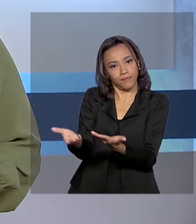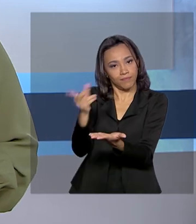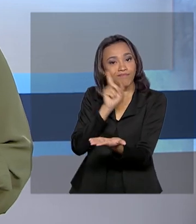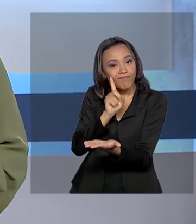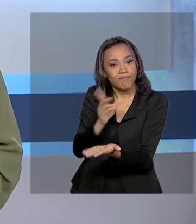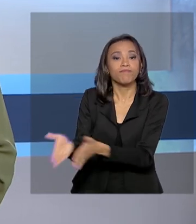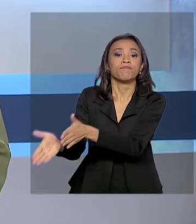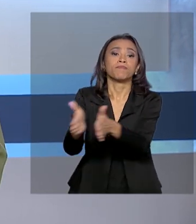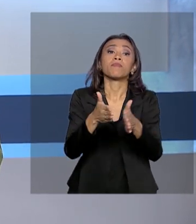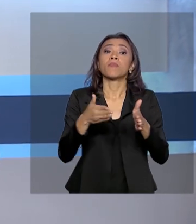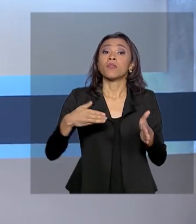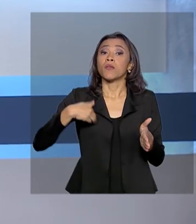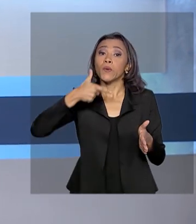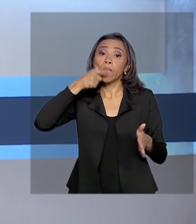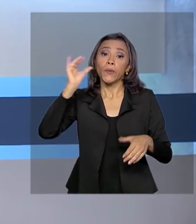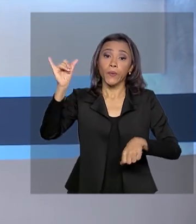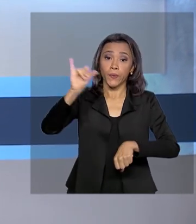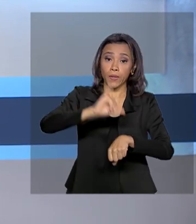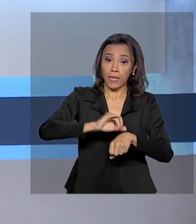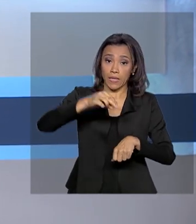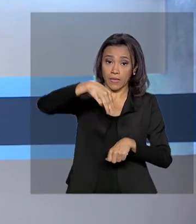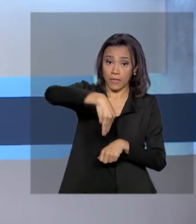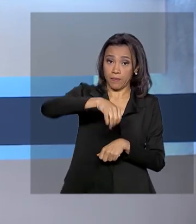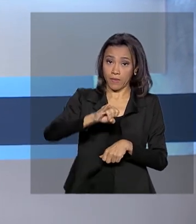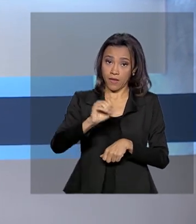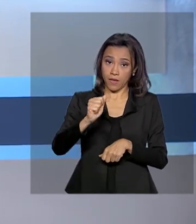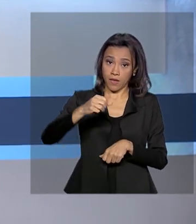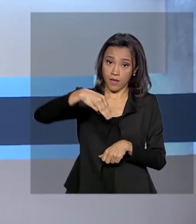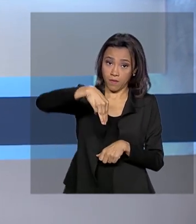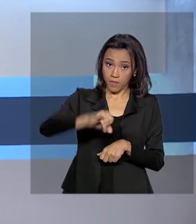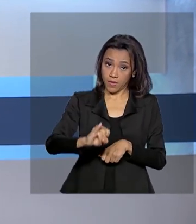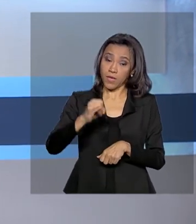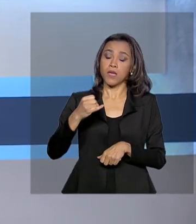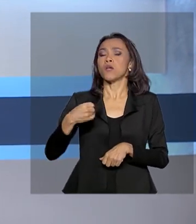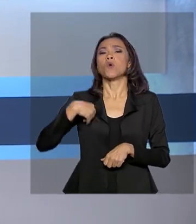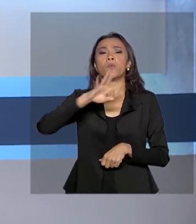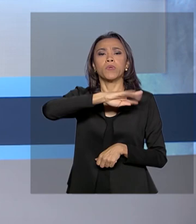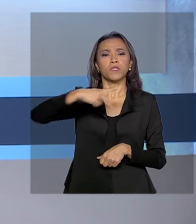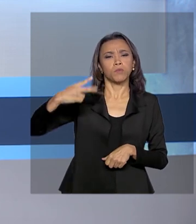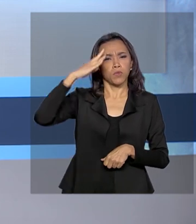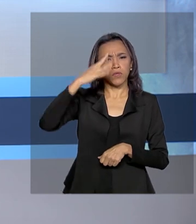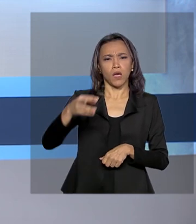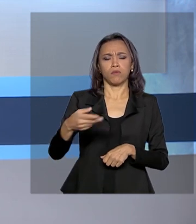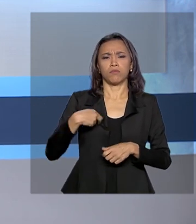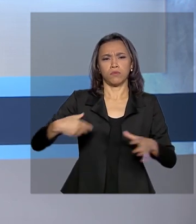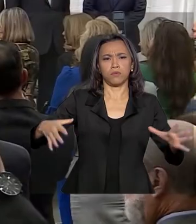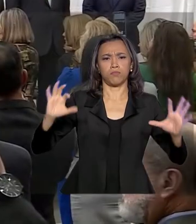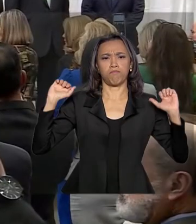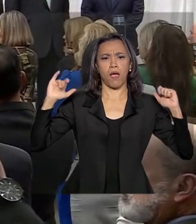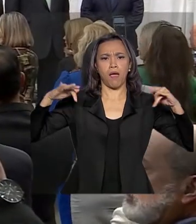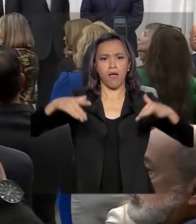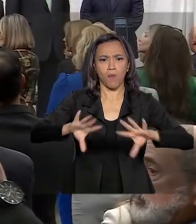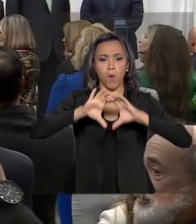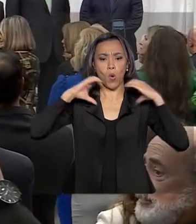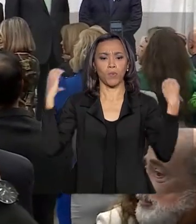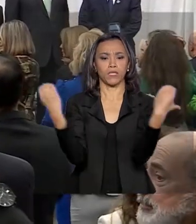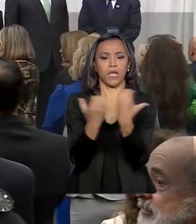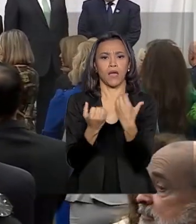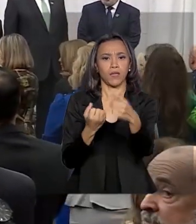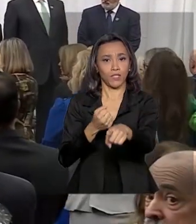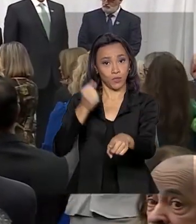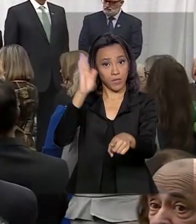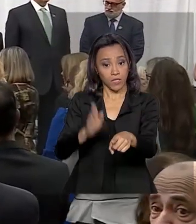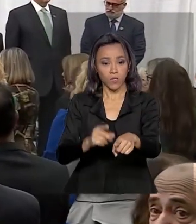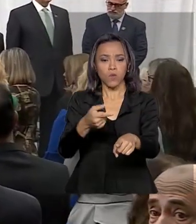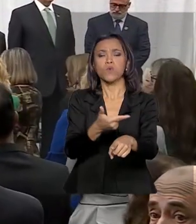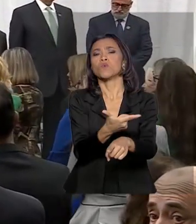E ontem em Miami, o presidente Jair Bolsonaro se reuniu com representantes da comunidade brasileira. Cerca de 200 pessoas